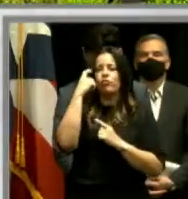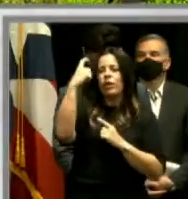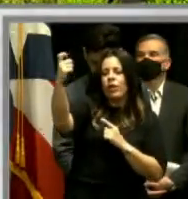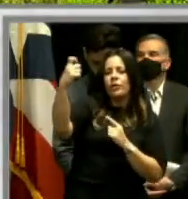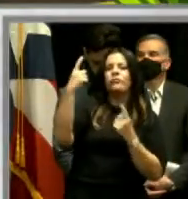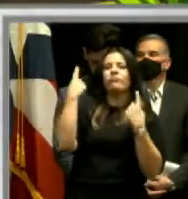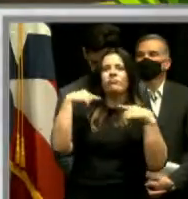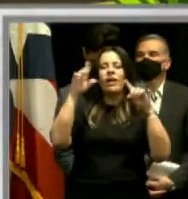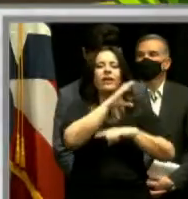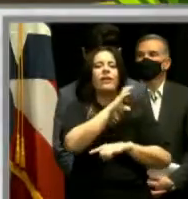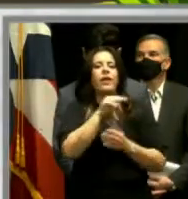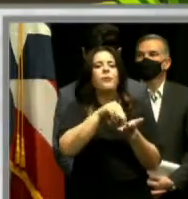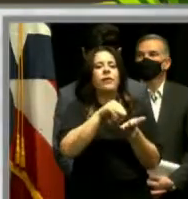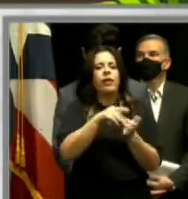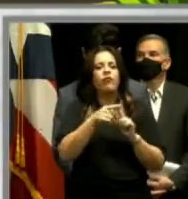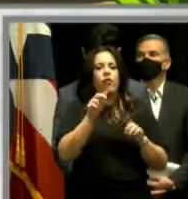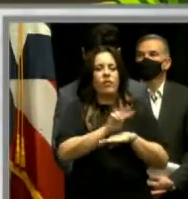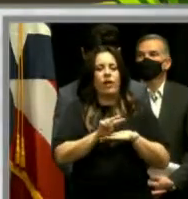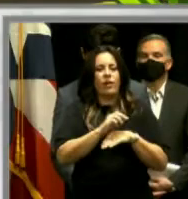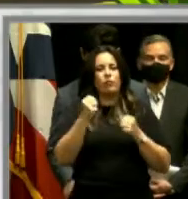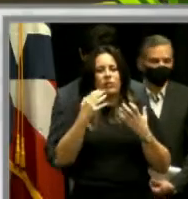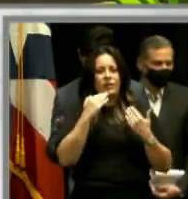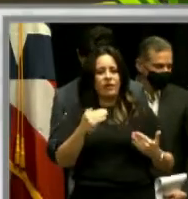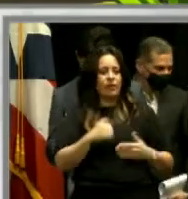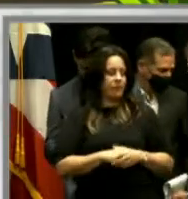la clínica médica de Vieques. Muchas gracias.